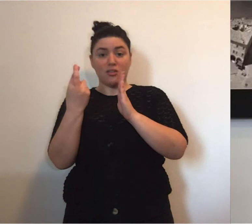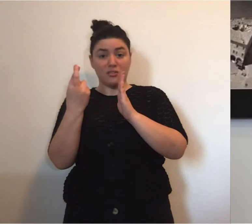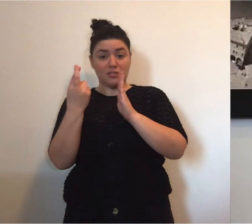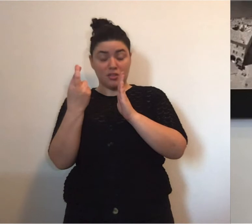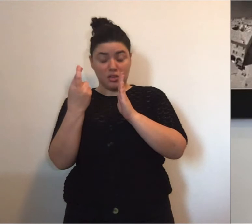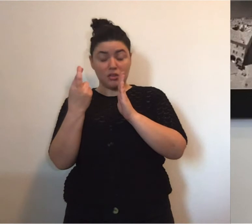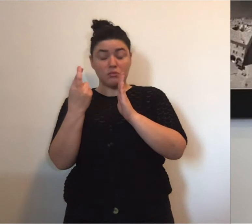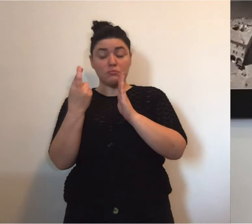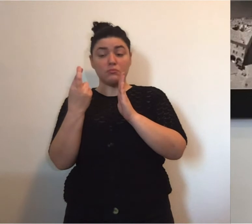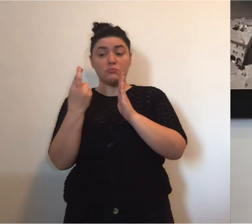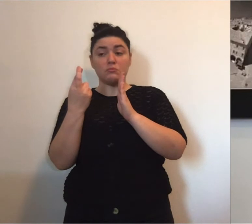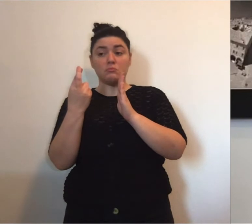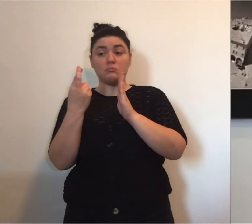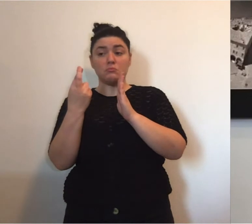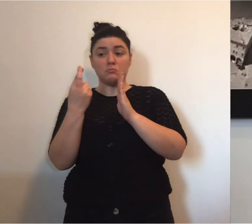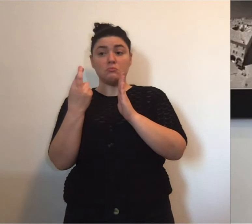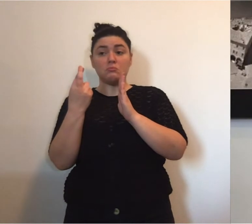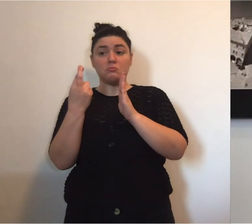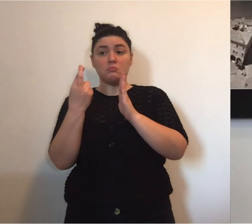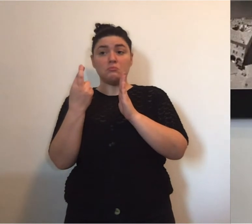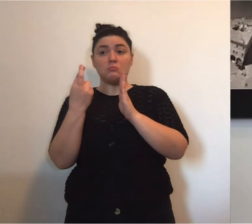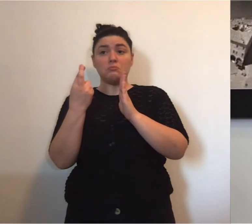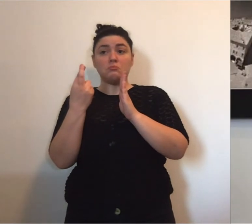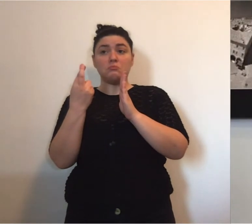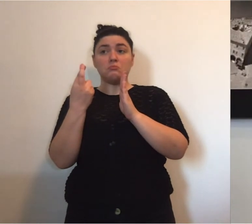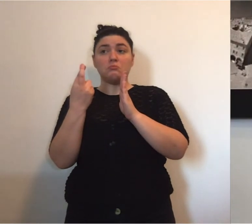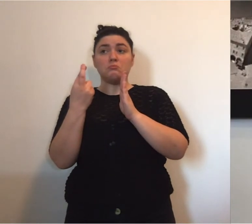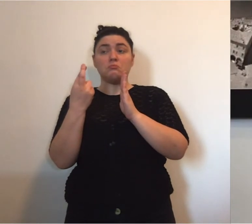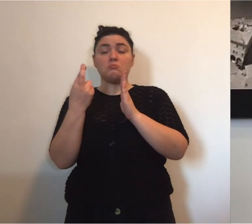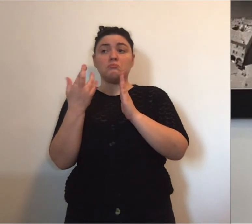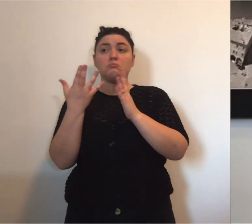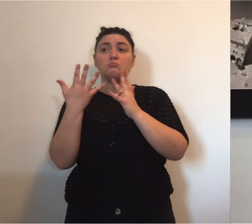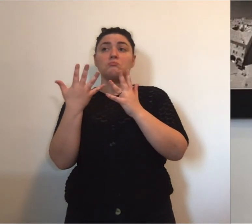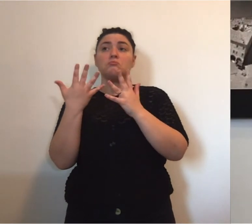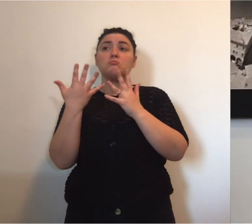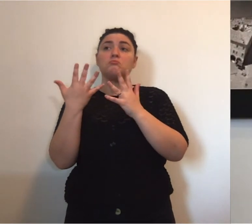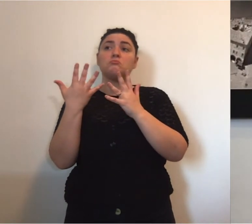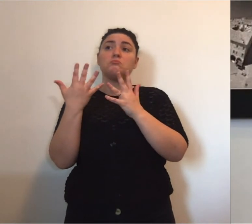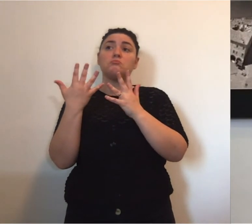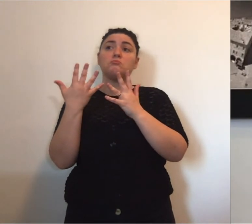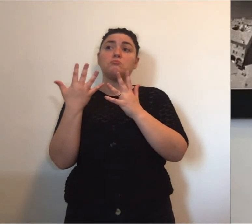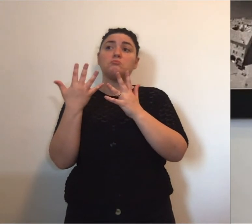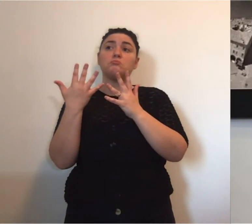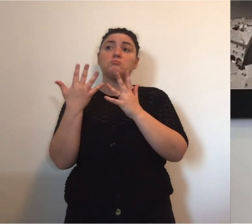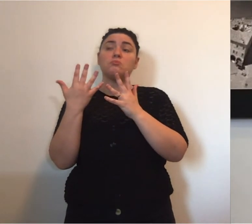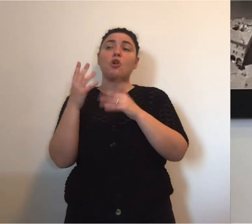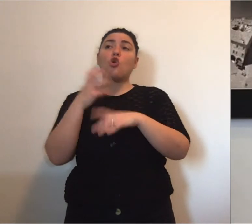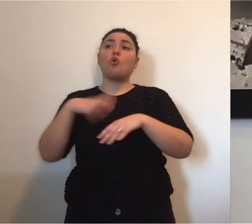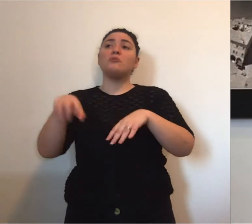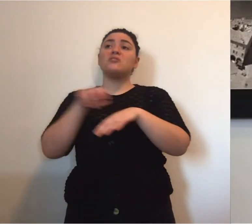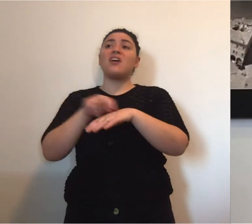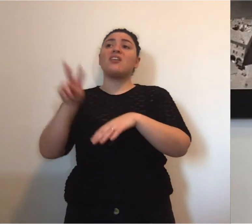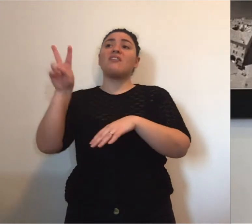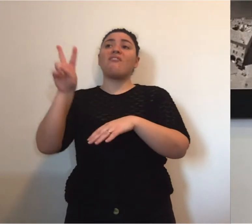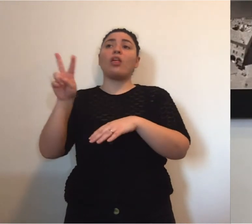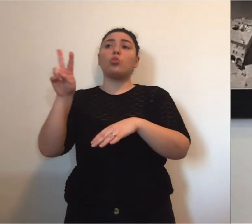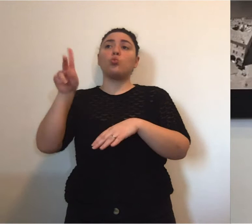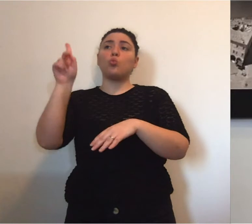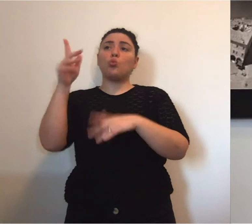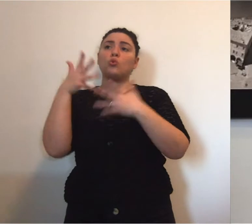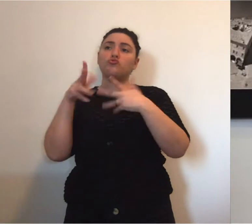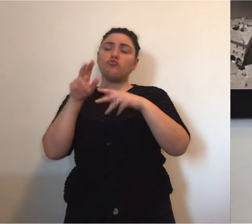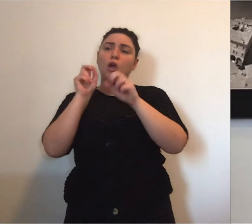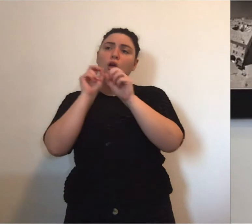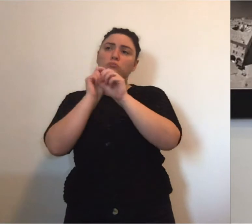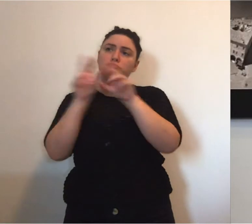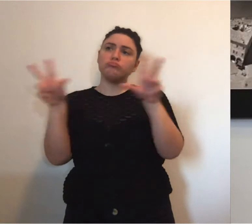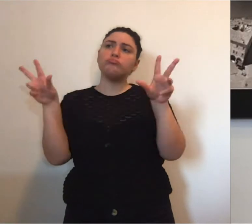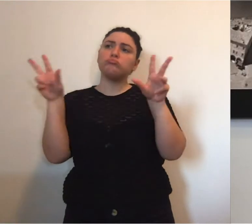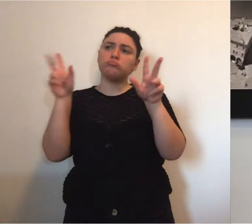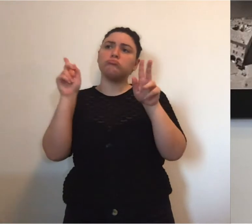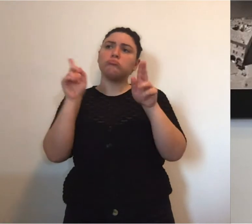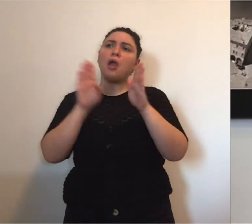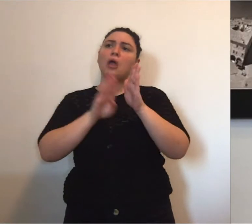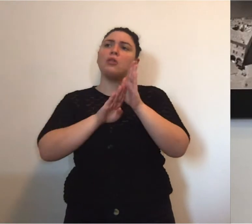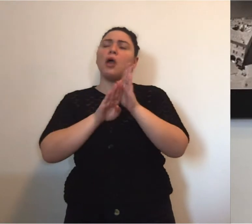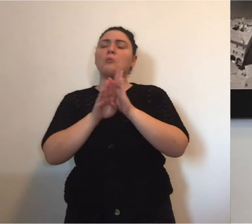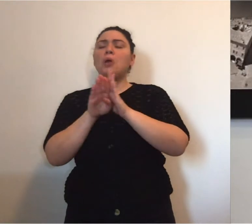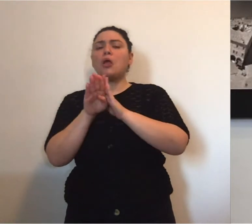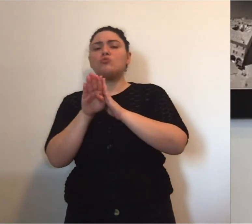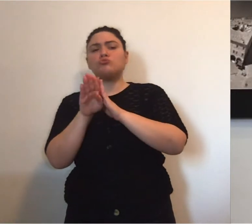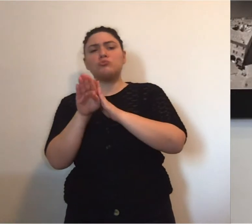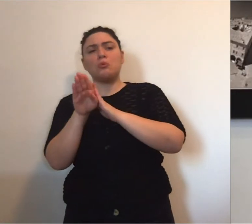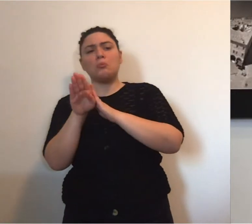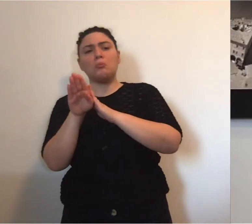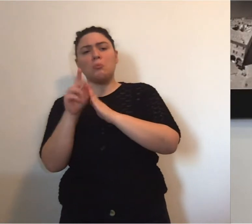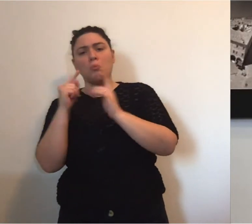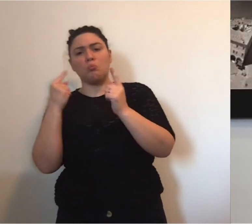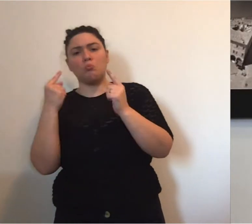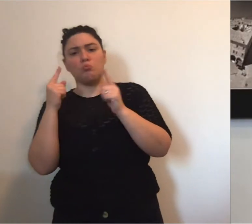Emilia-Romagna, un andamento che è stato definito dal Commissario Venturi un